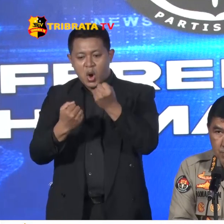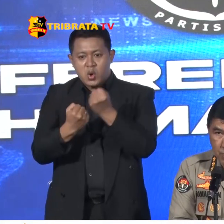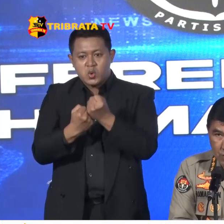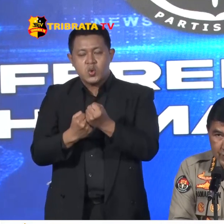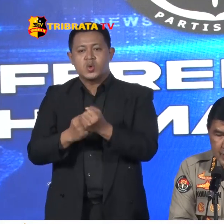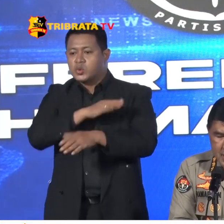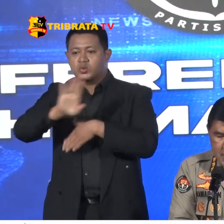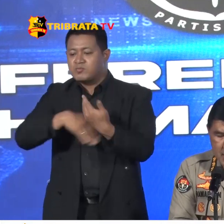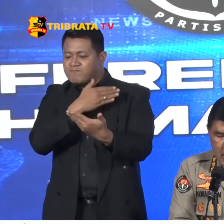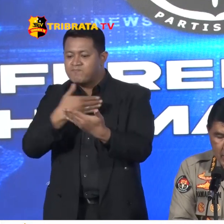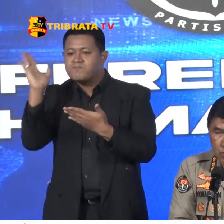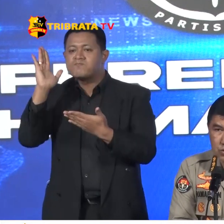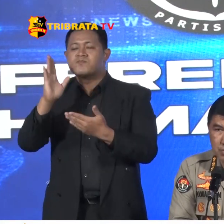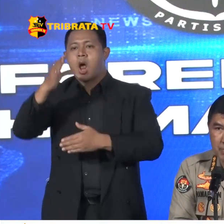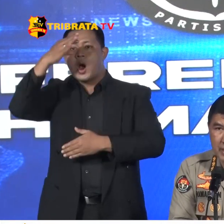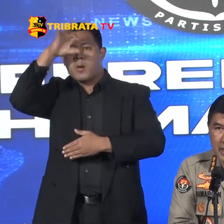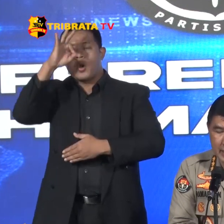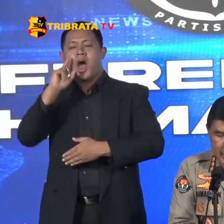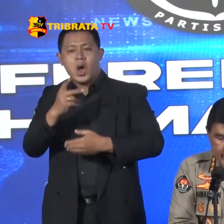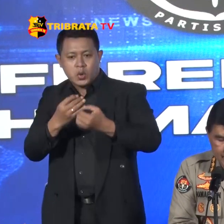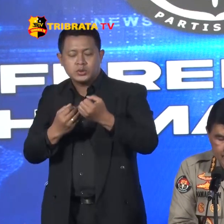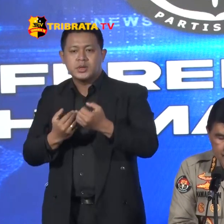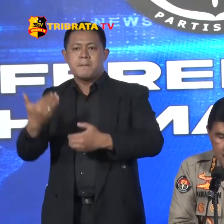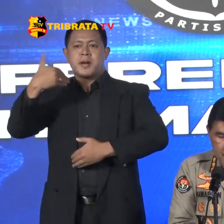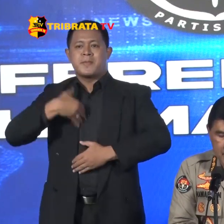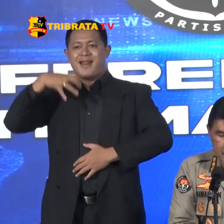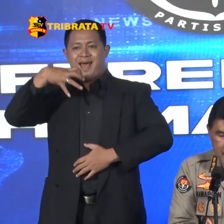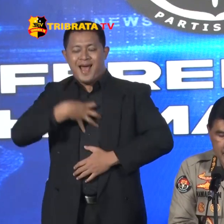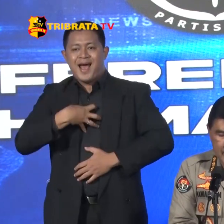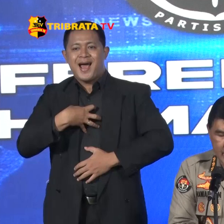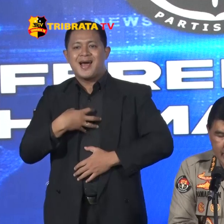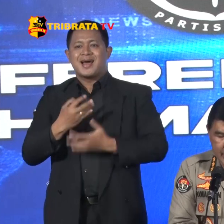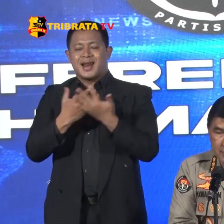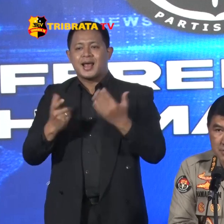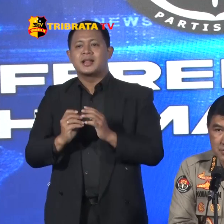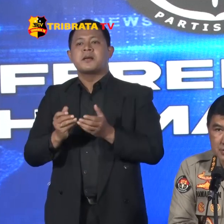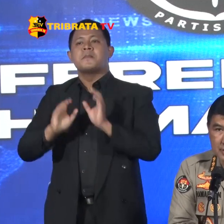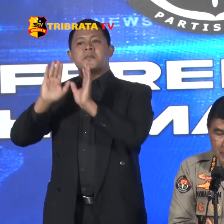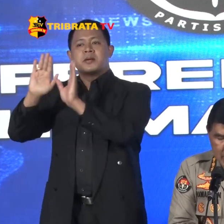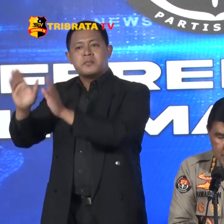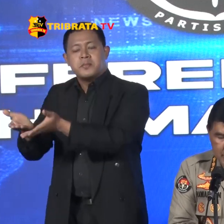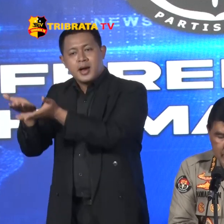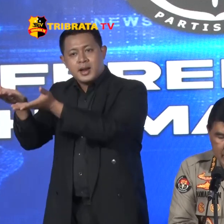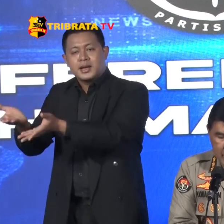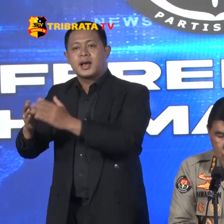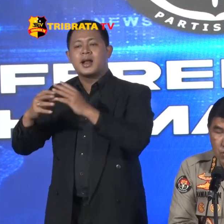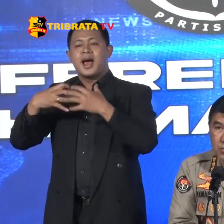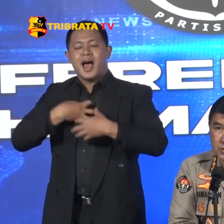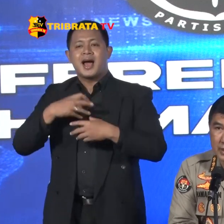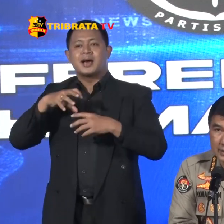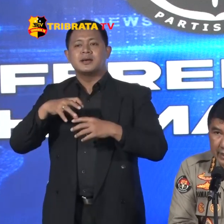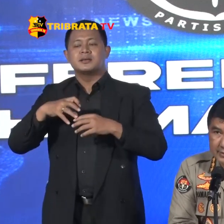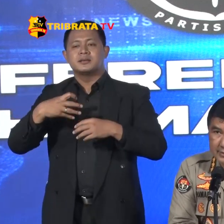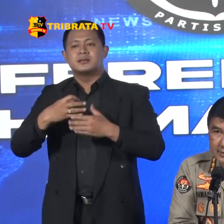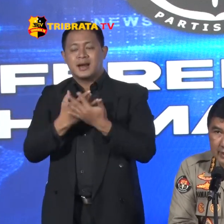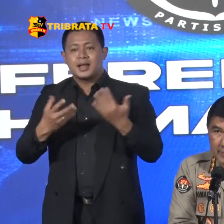Polri harus membelah hak rakyat Mengembalikan hak rakyat Serta menegakkan hukum